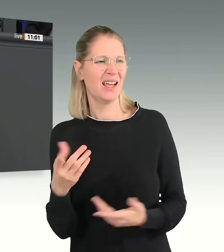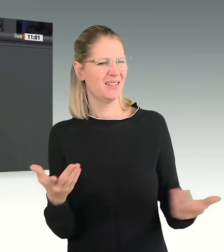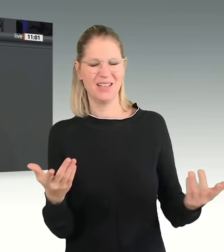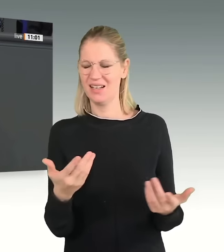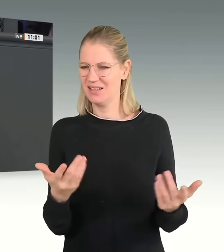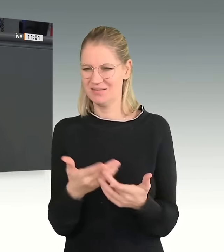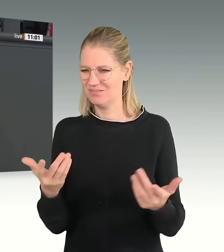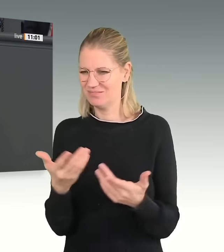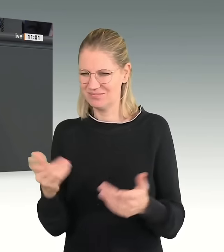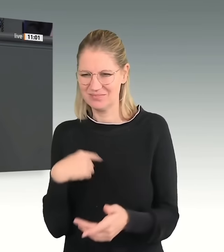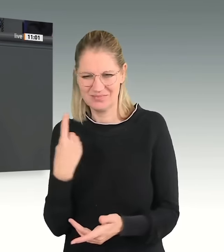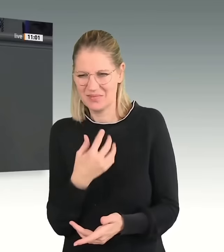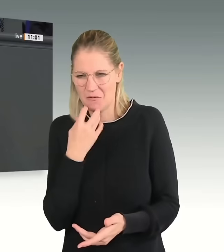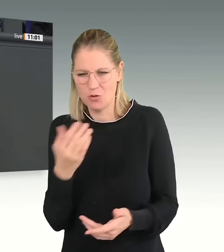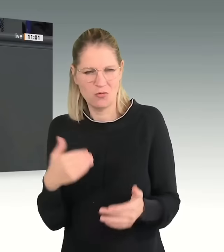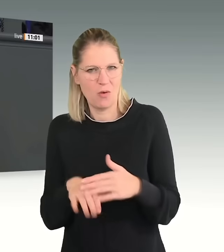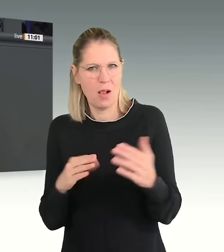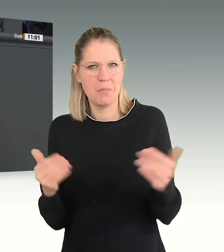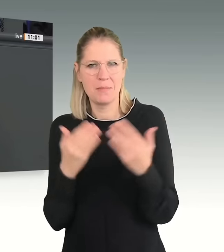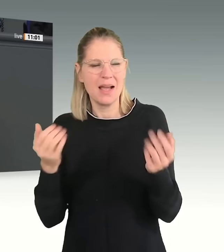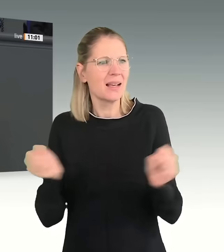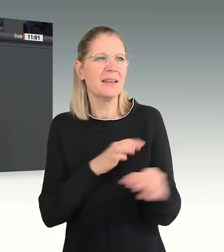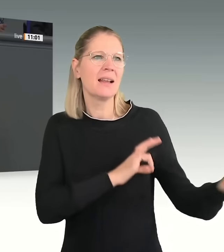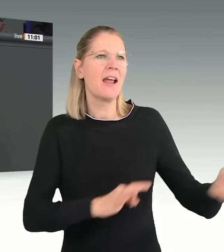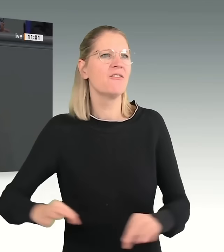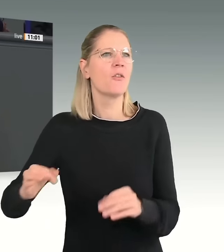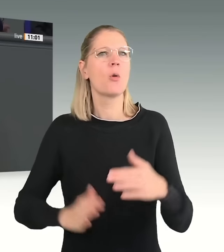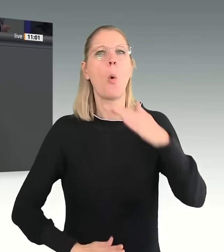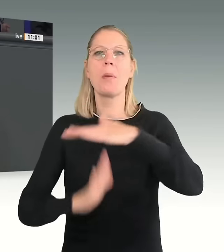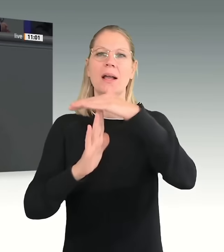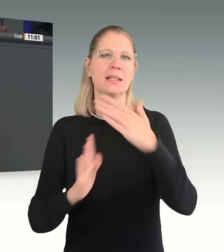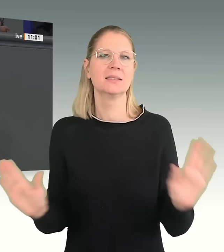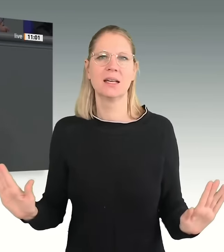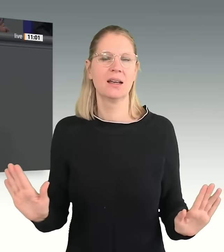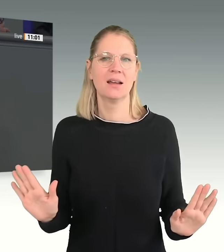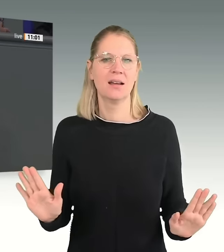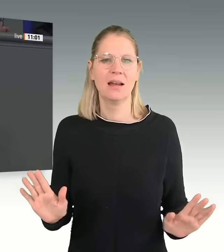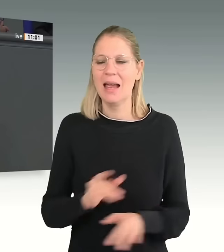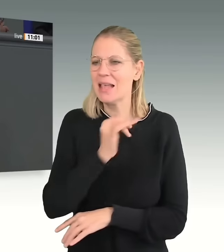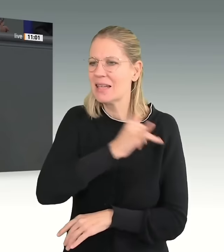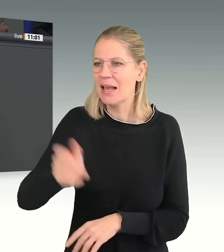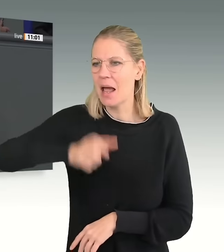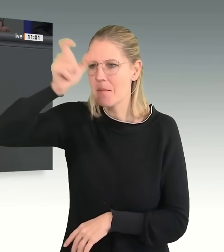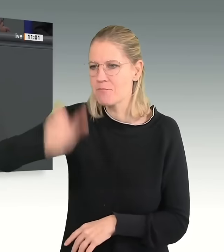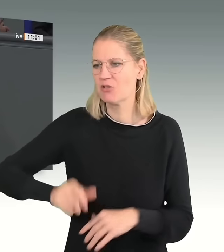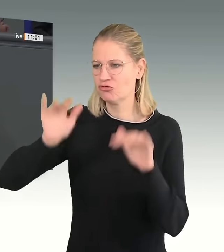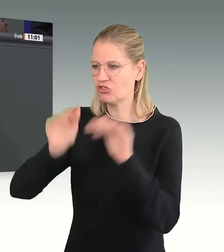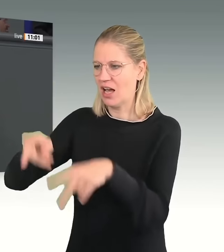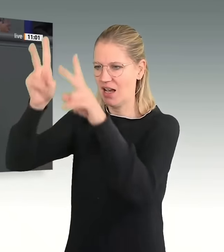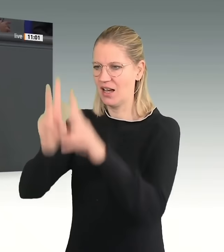nicht gerecht werden. Wir können hier keine Obergrenzen einführen. Jeder Mensch hat das Recht, Schutz zu finden.